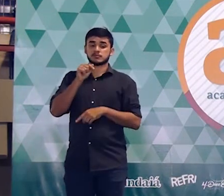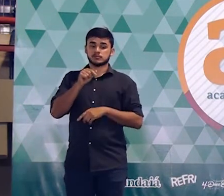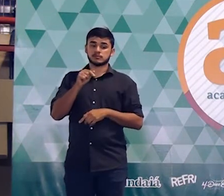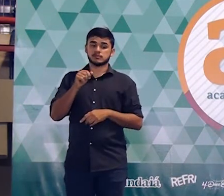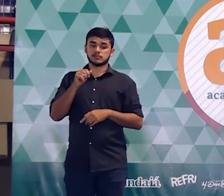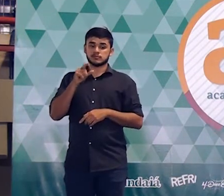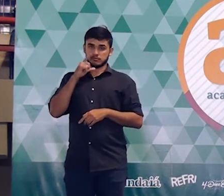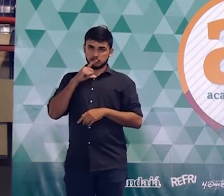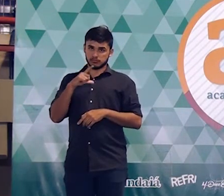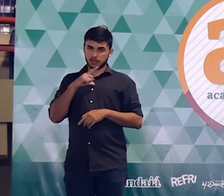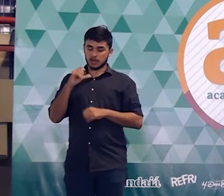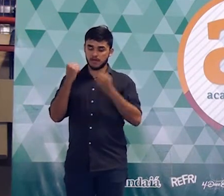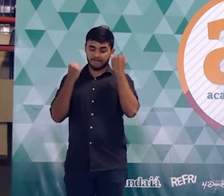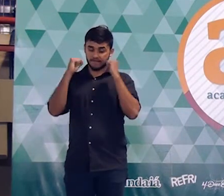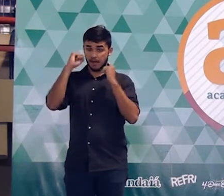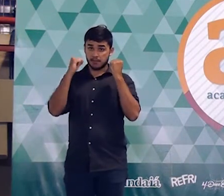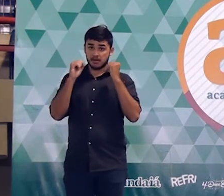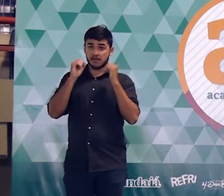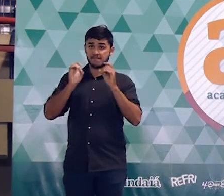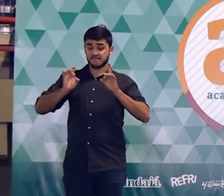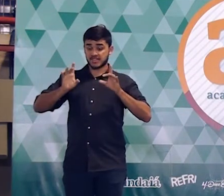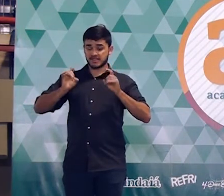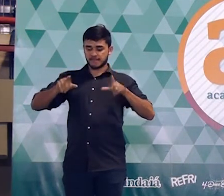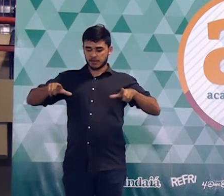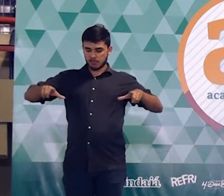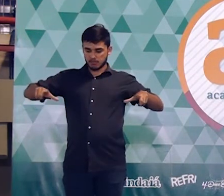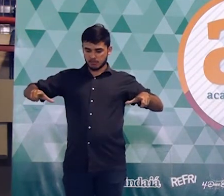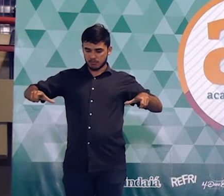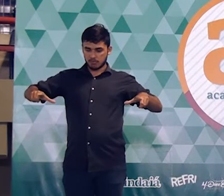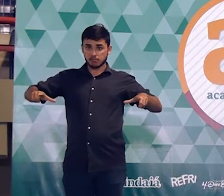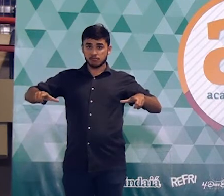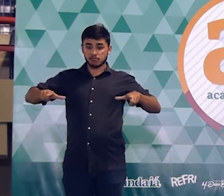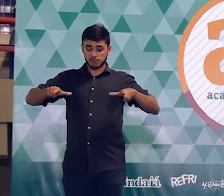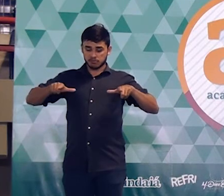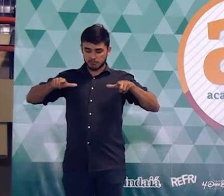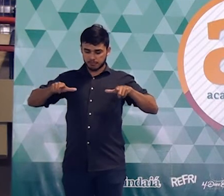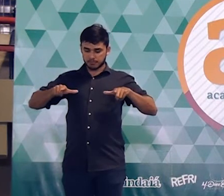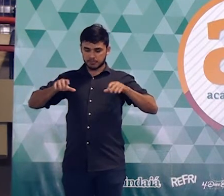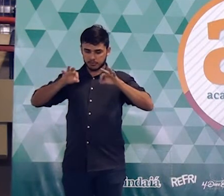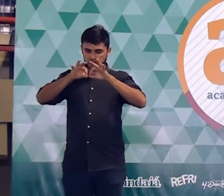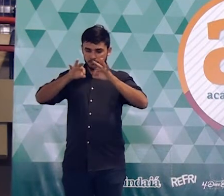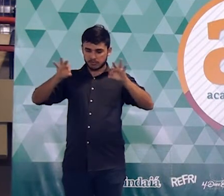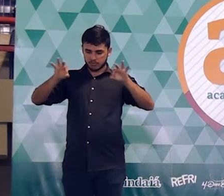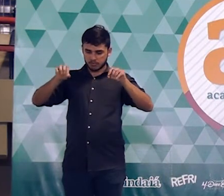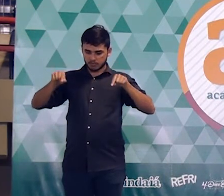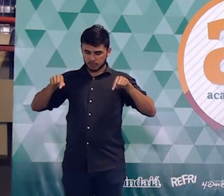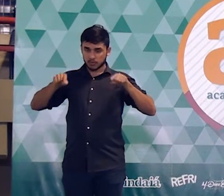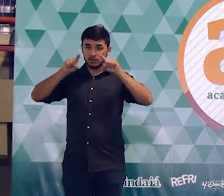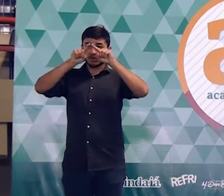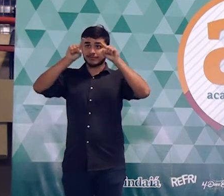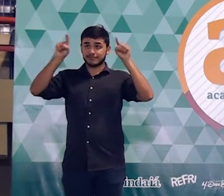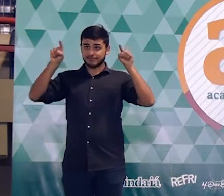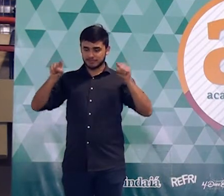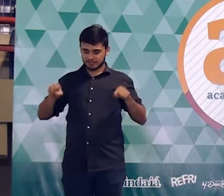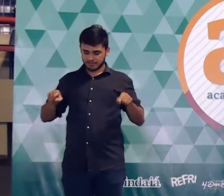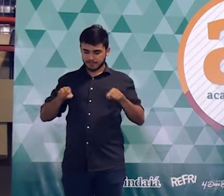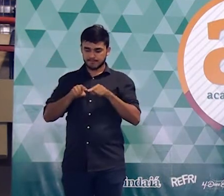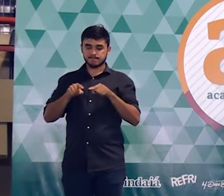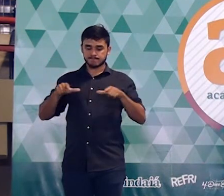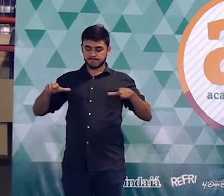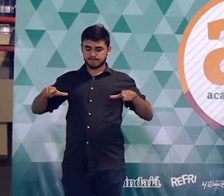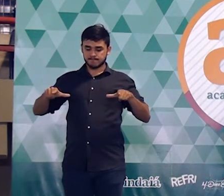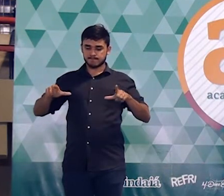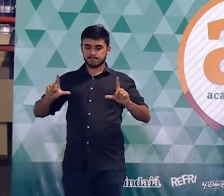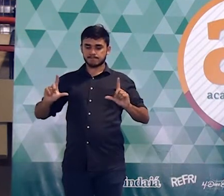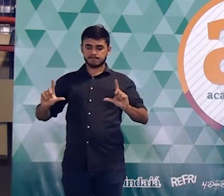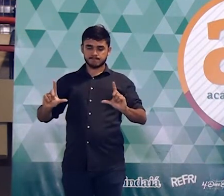fábrica produzia fórmicas em placas de formato quadrado. Bem, isso aí já ajuda. E esse quadrado tem que